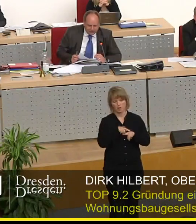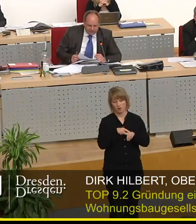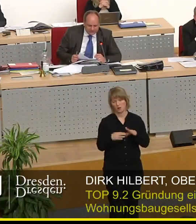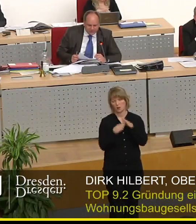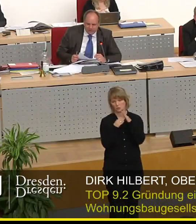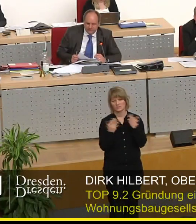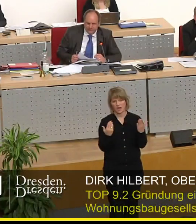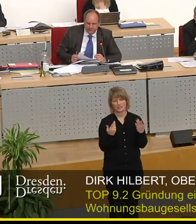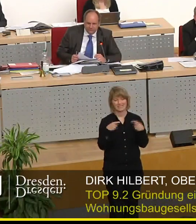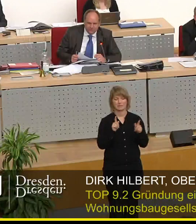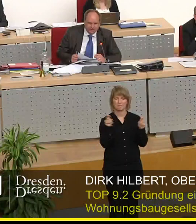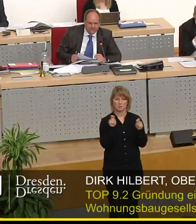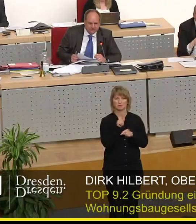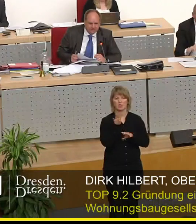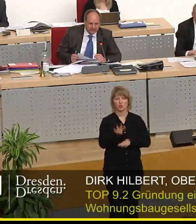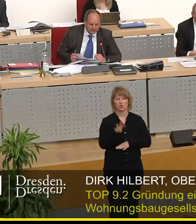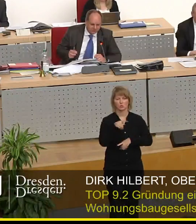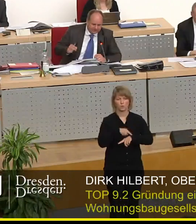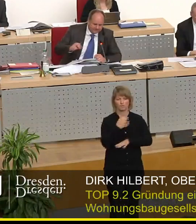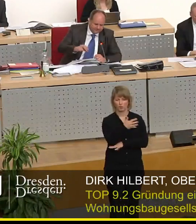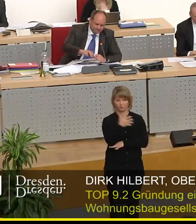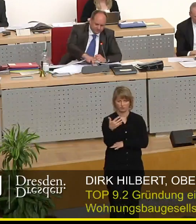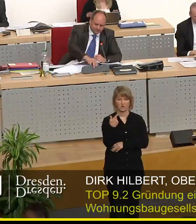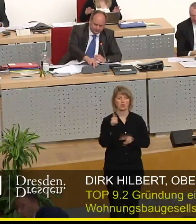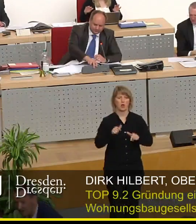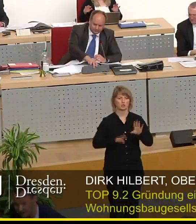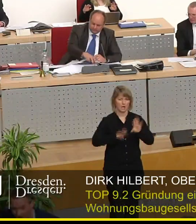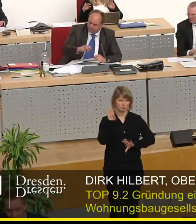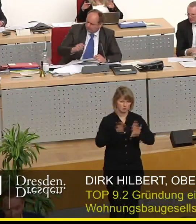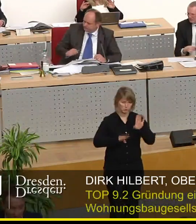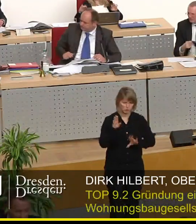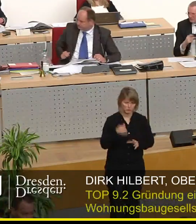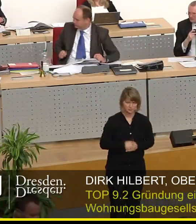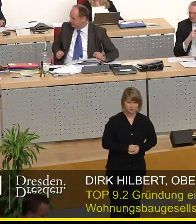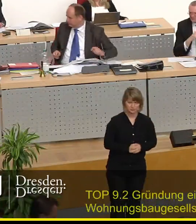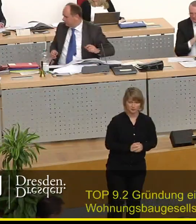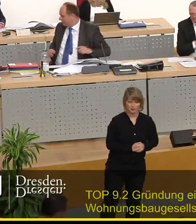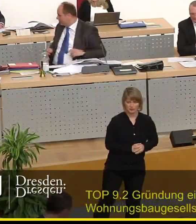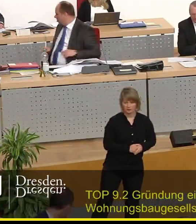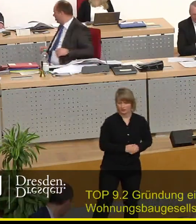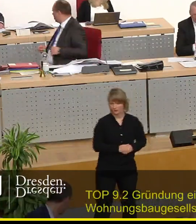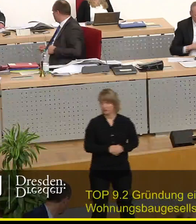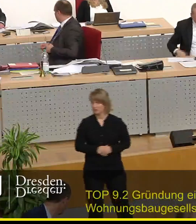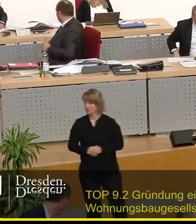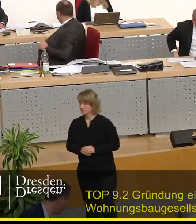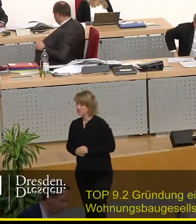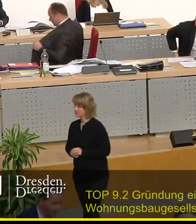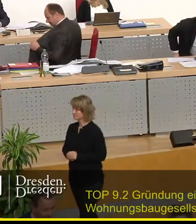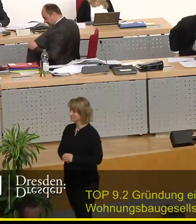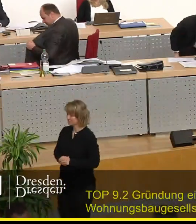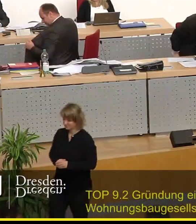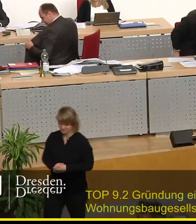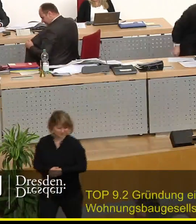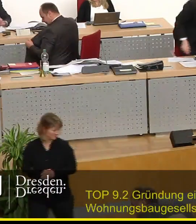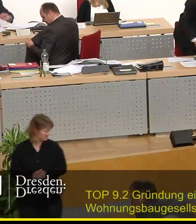bis 1955 dann steigen wir in die Abstimmung ein das ist dann das ist dann